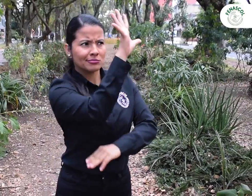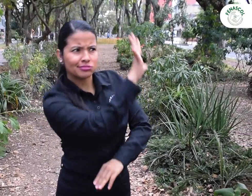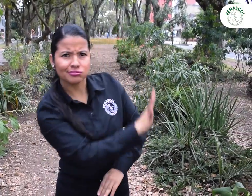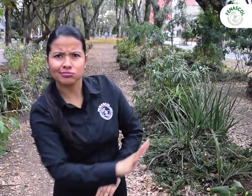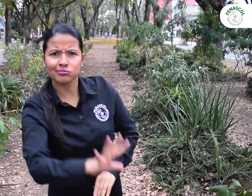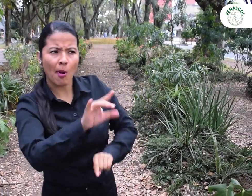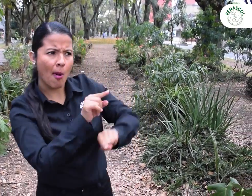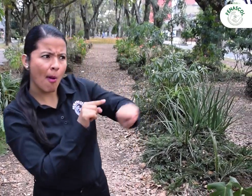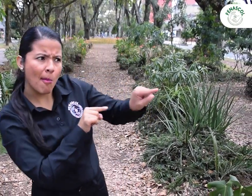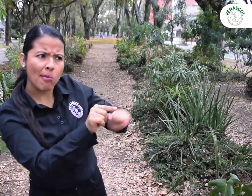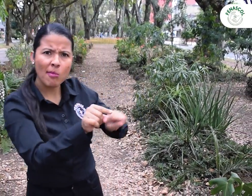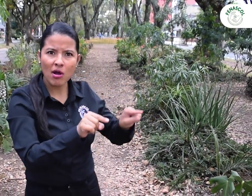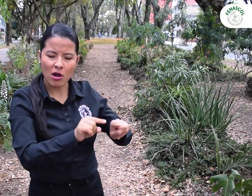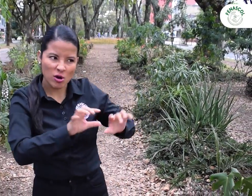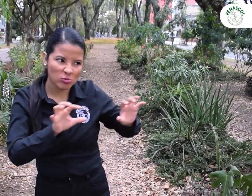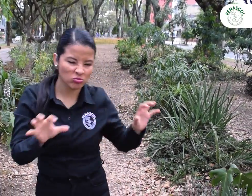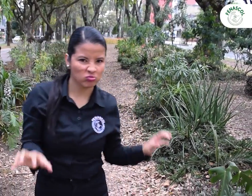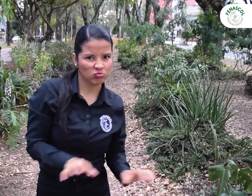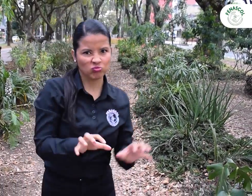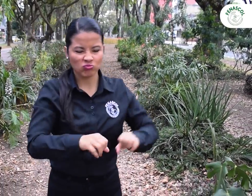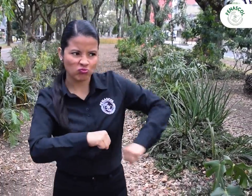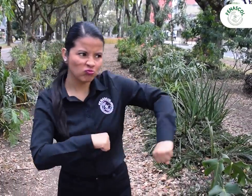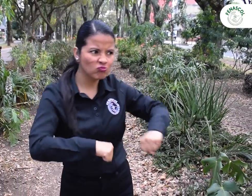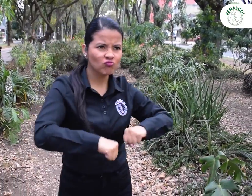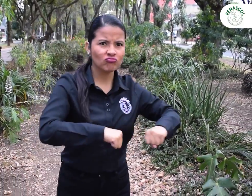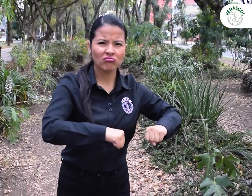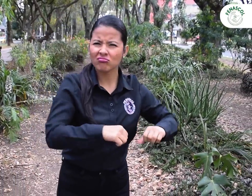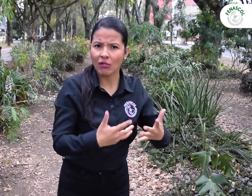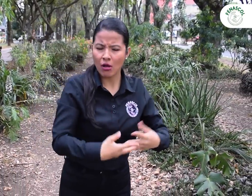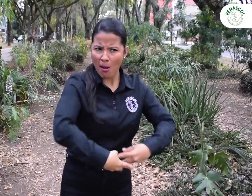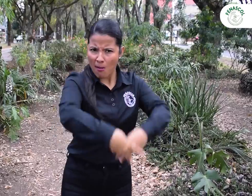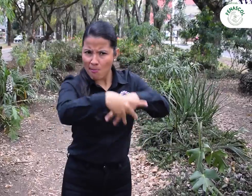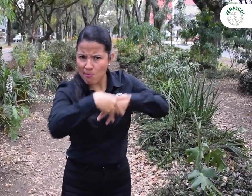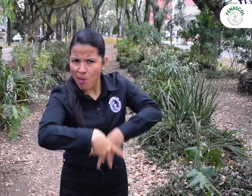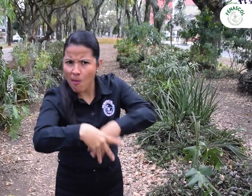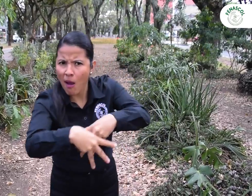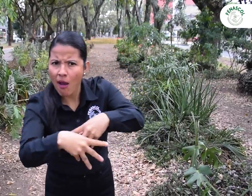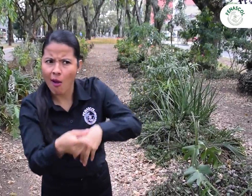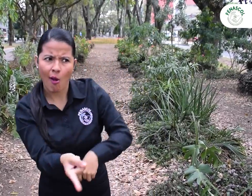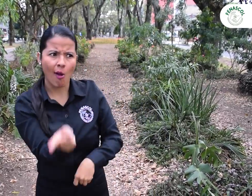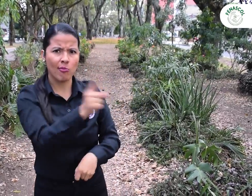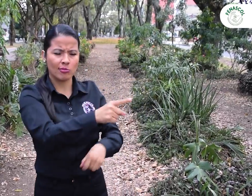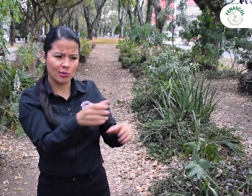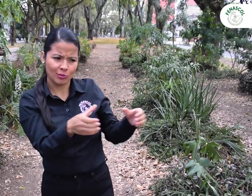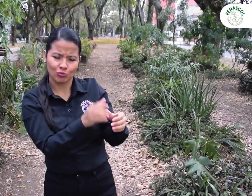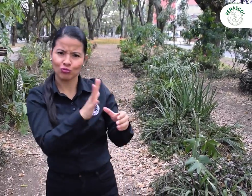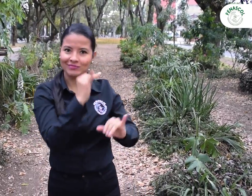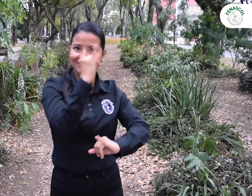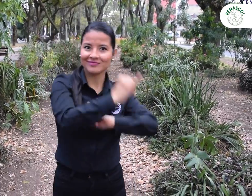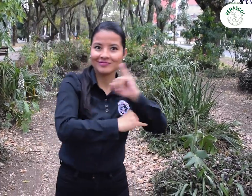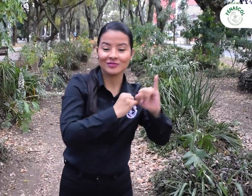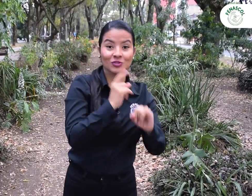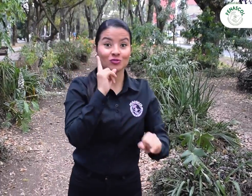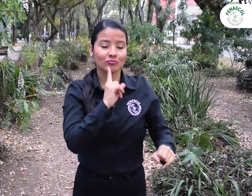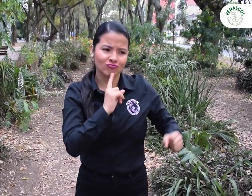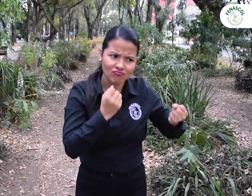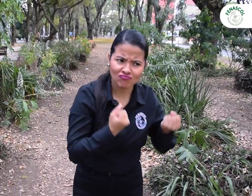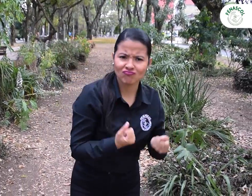movilizaciones, eventos conmemorativos, acciones de impacto